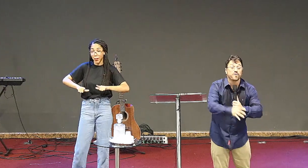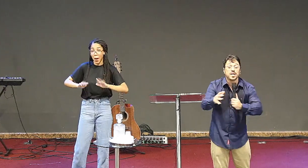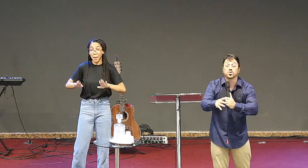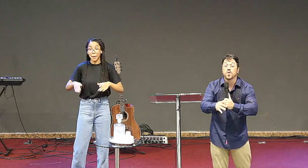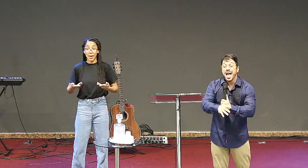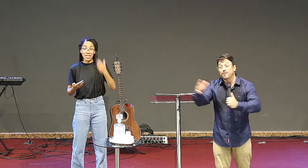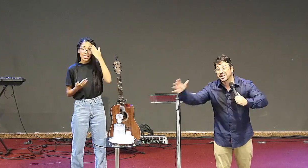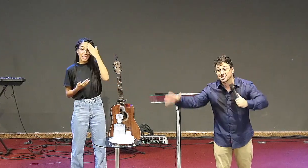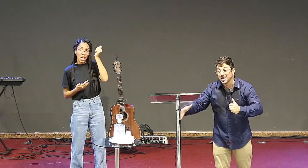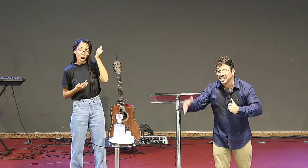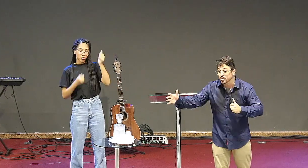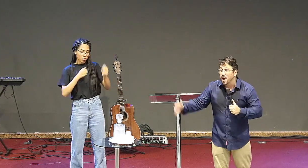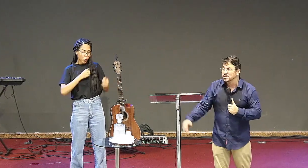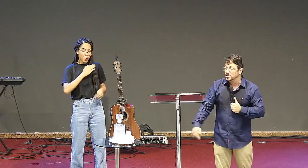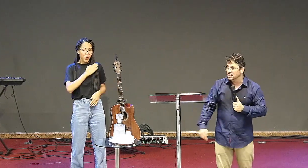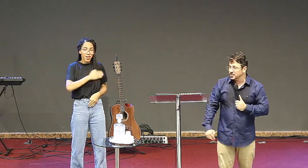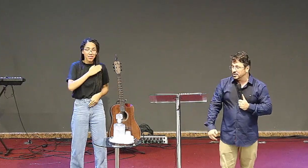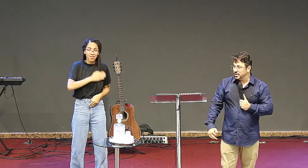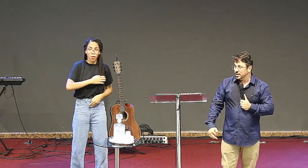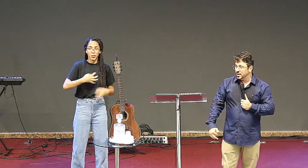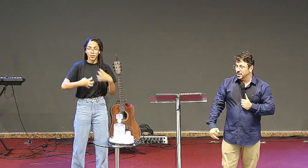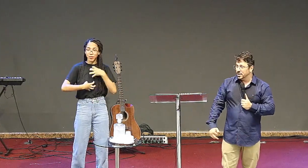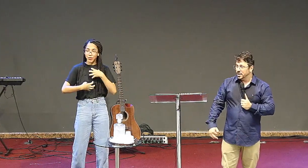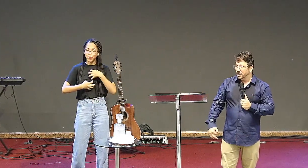movido a fazer as coisas,